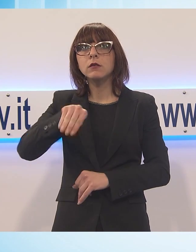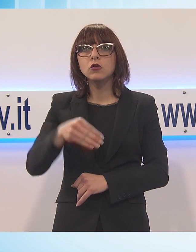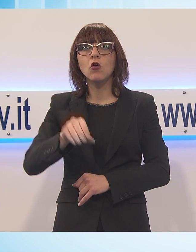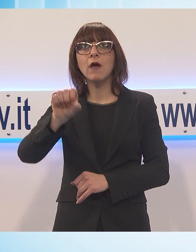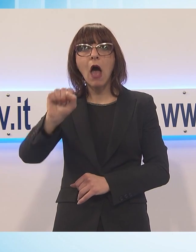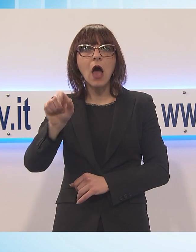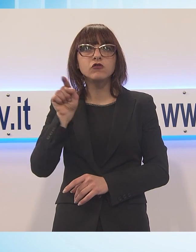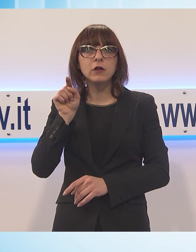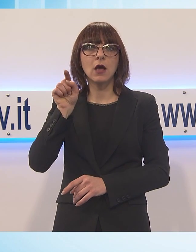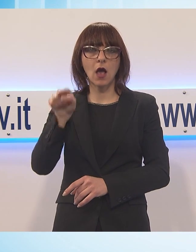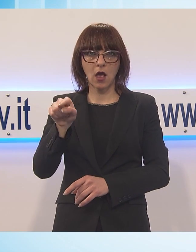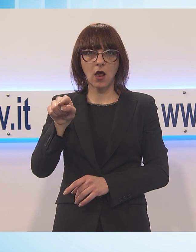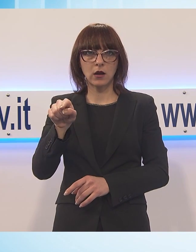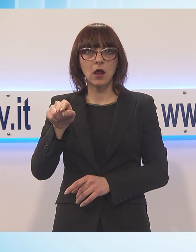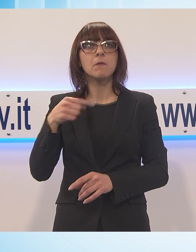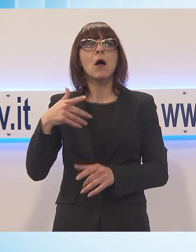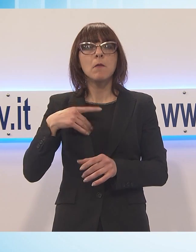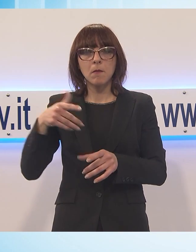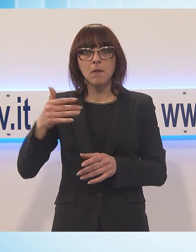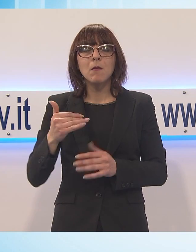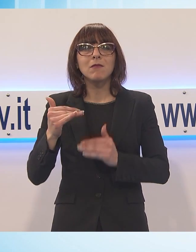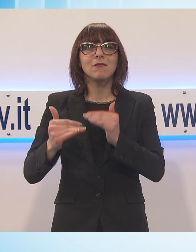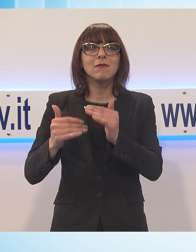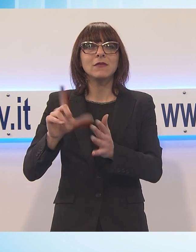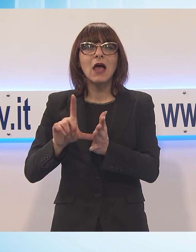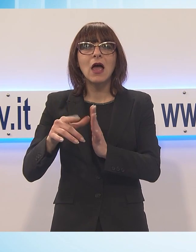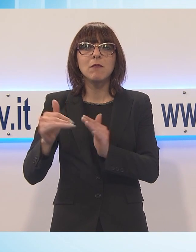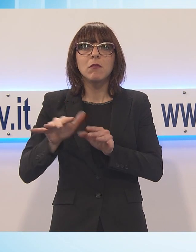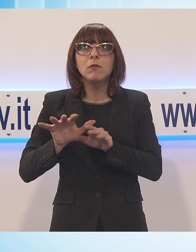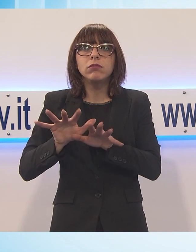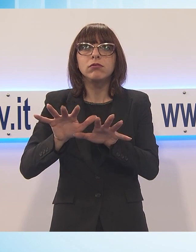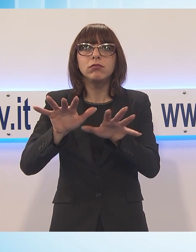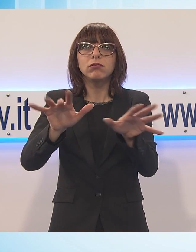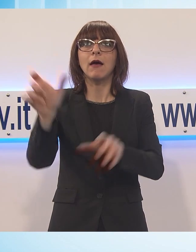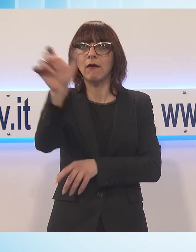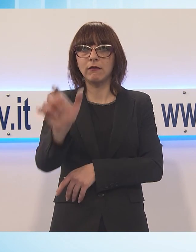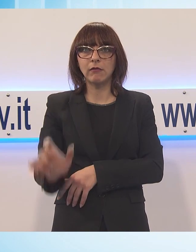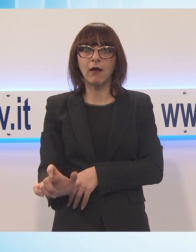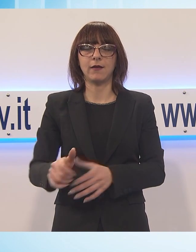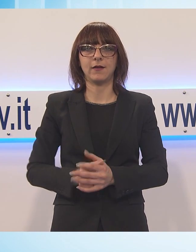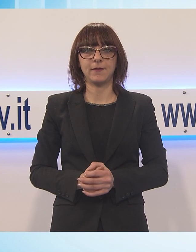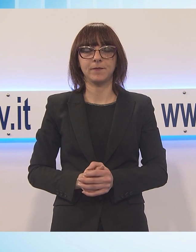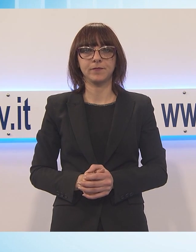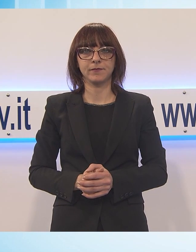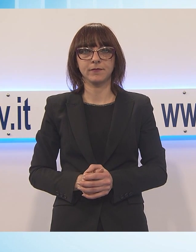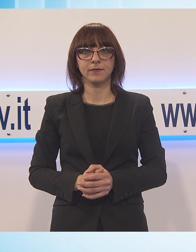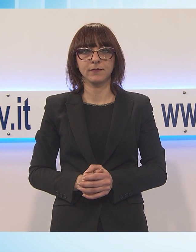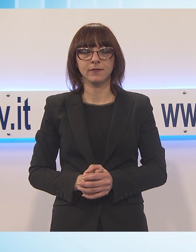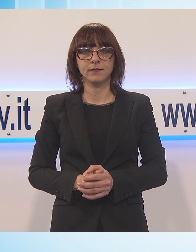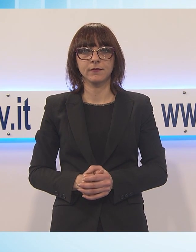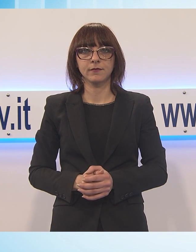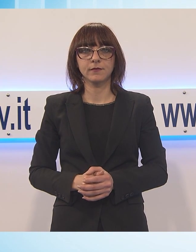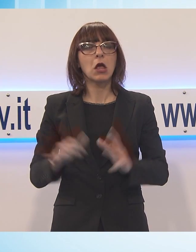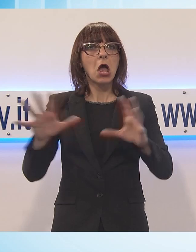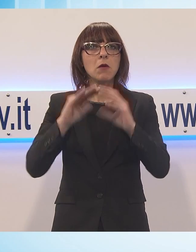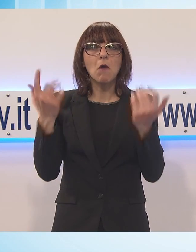il paese dispone di risorse insospettate nei confronti di mondi che si nutrono più delle volte di tweet, di